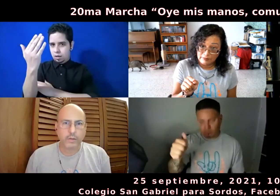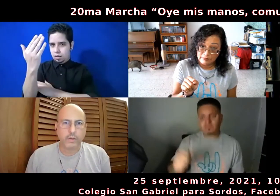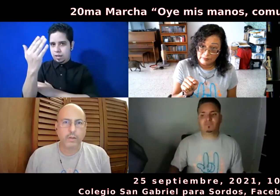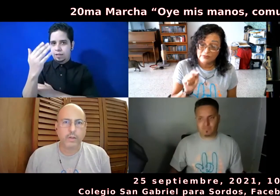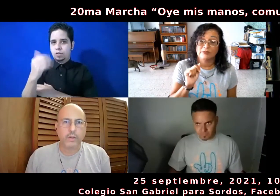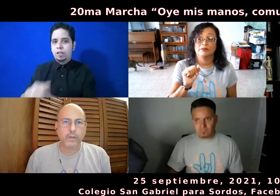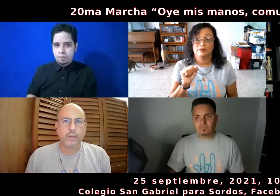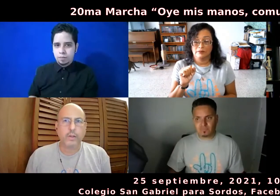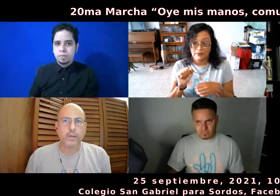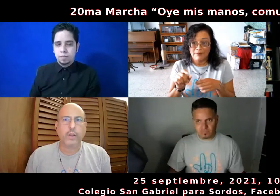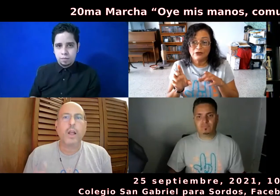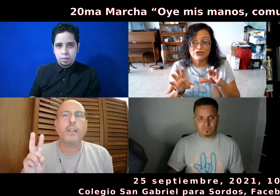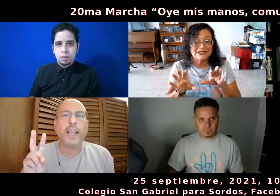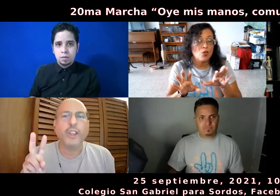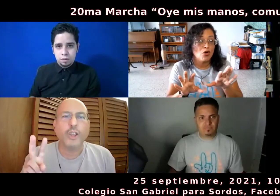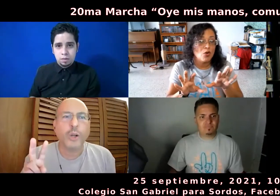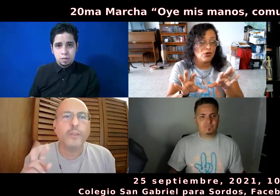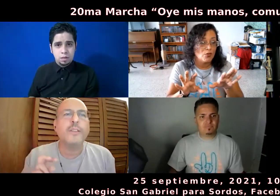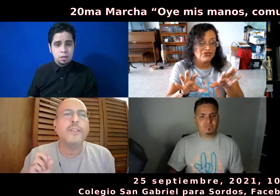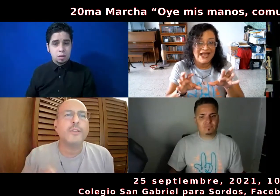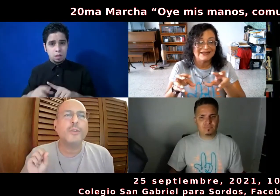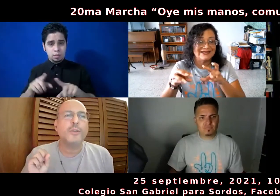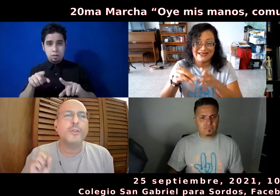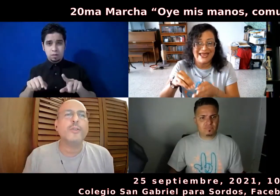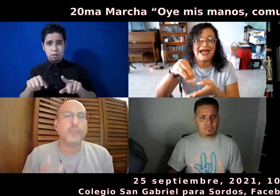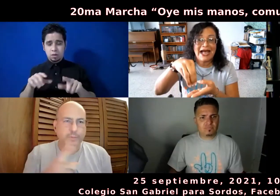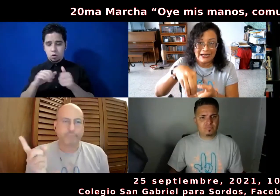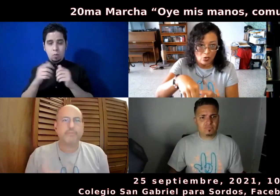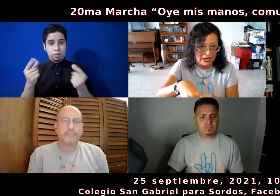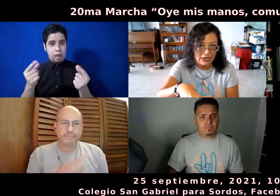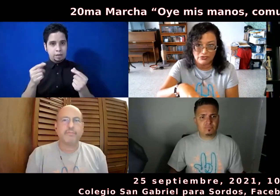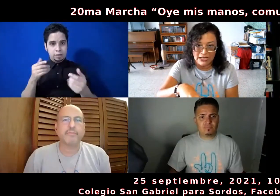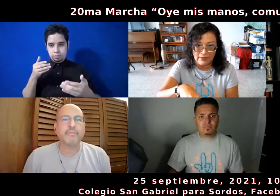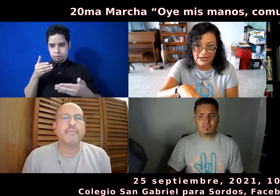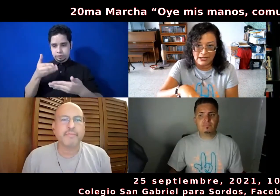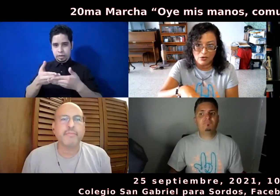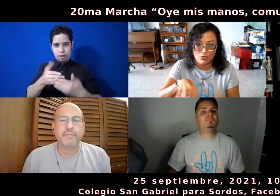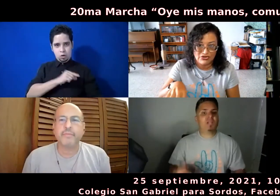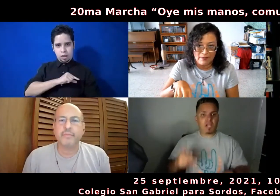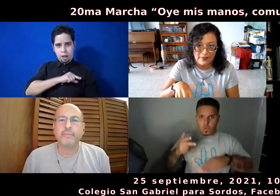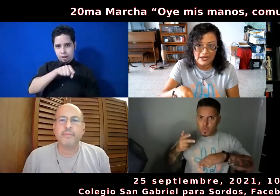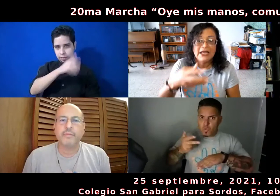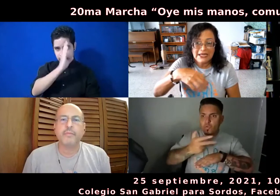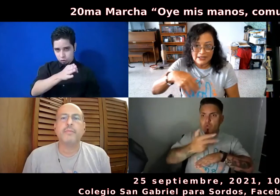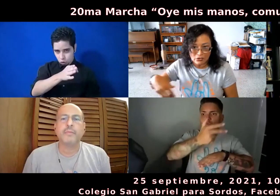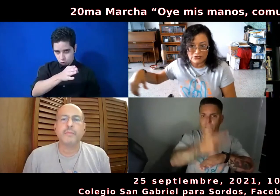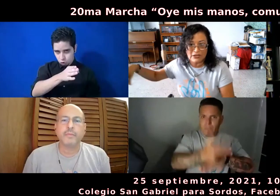Sí, exacto, a las 10. Pero entonces, ¿cómo se hace? Se llega al colegio San Gabriel, como siempre, y entonces